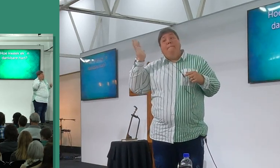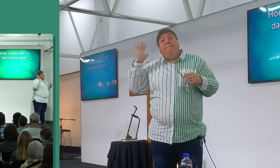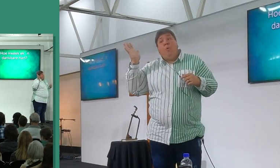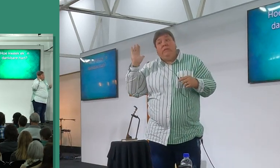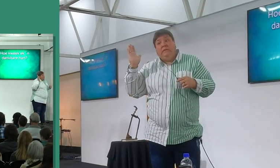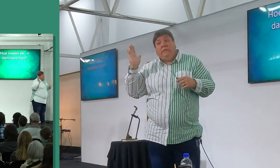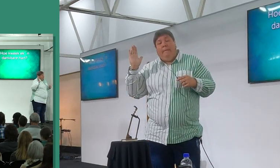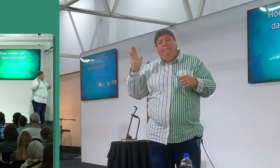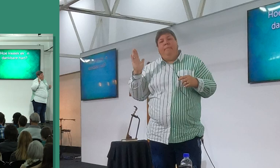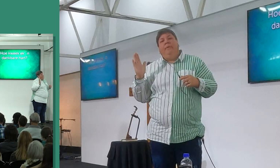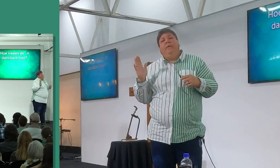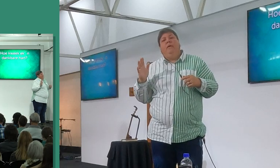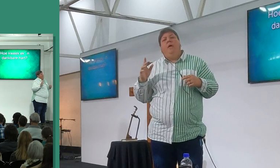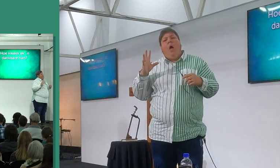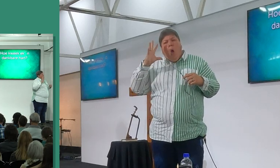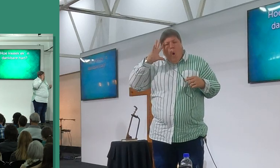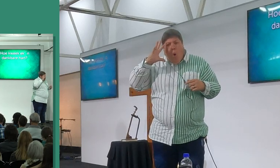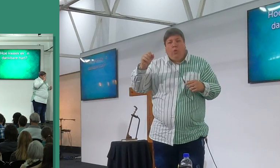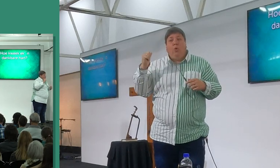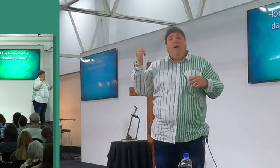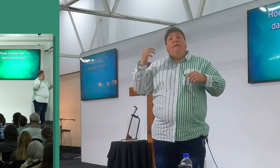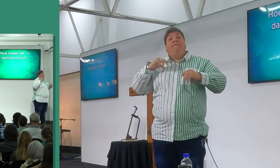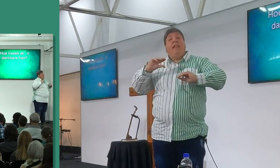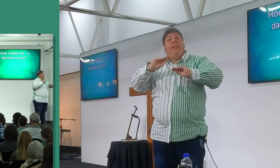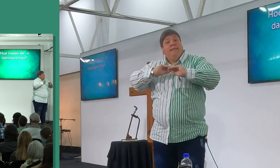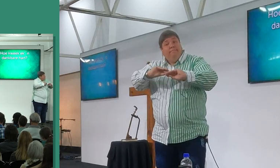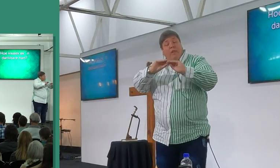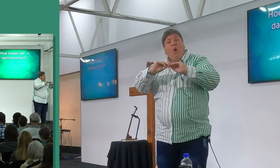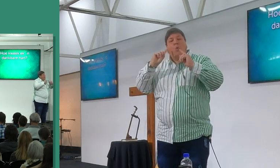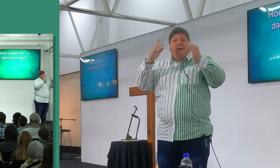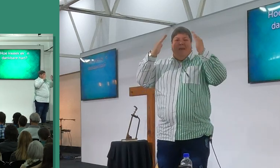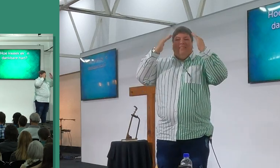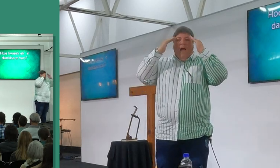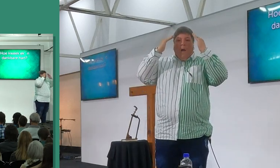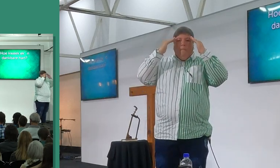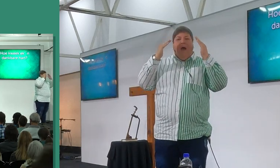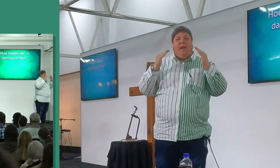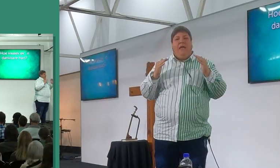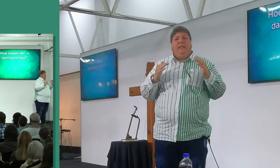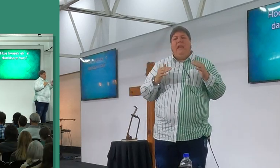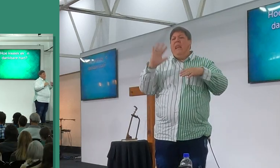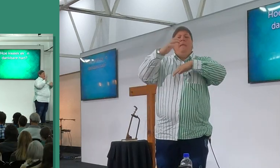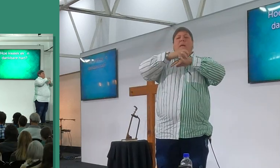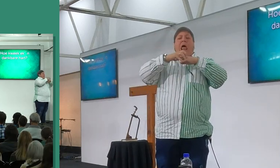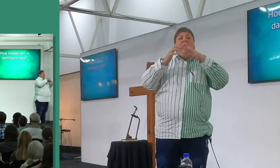hou dit, die hele tijd onderliggende gedachte, ek wil met jou praat, oor dankbaarheid, dis eindelijk je onderwerp,